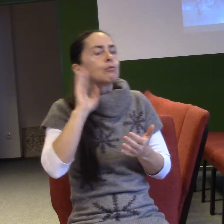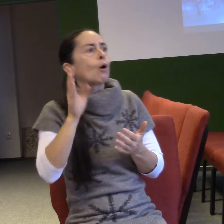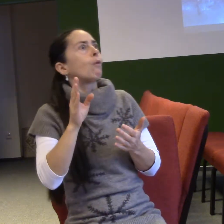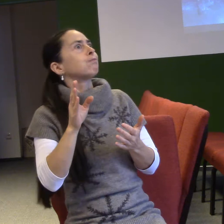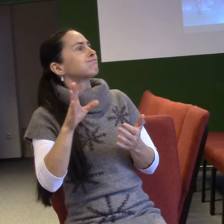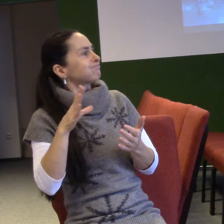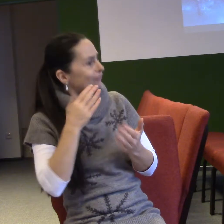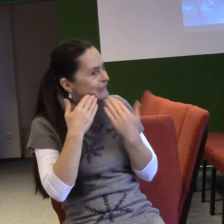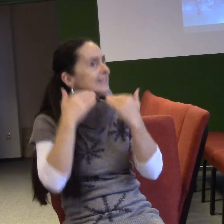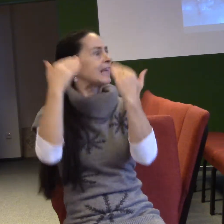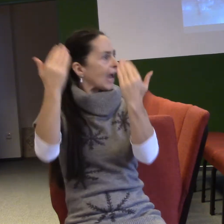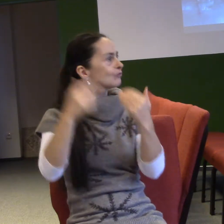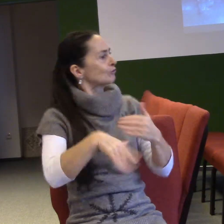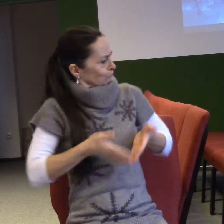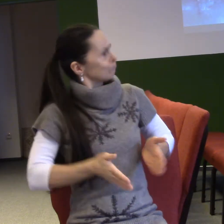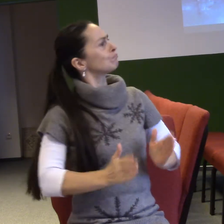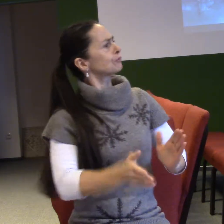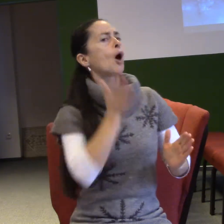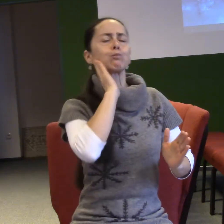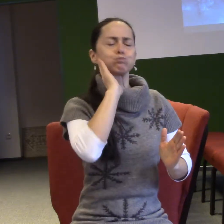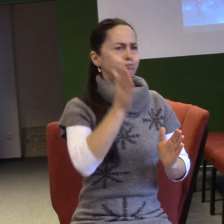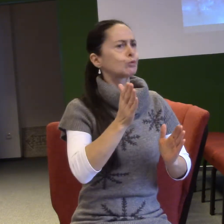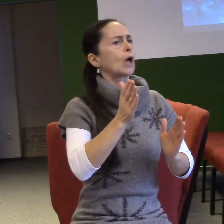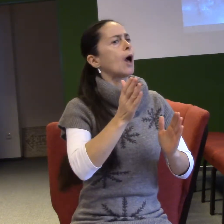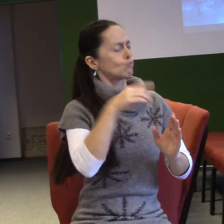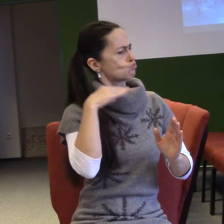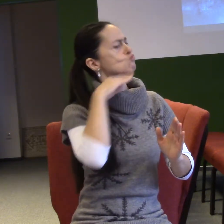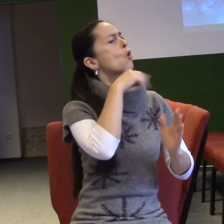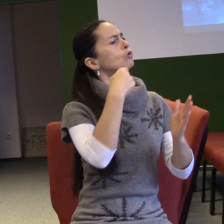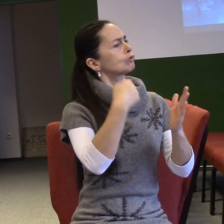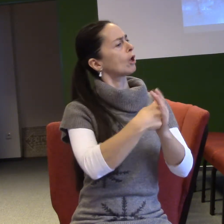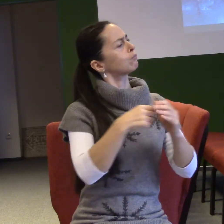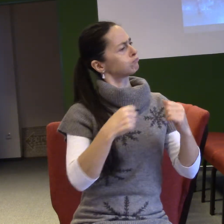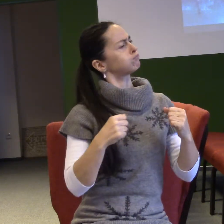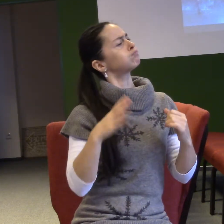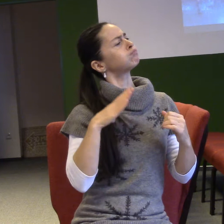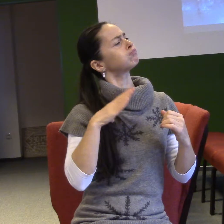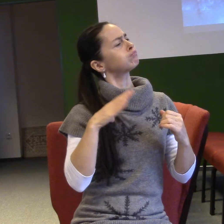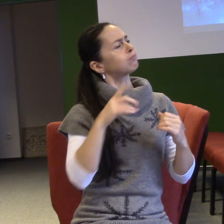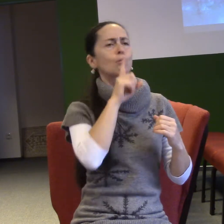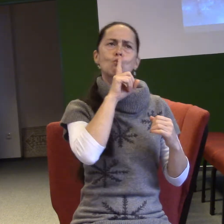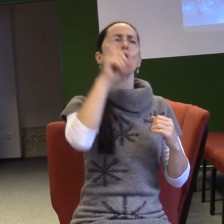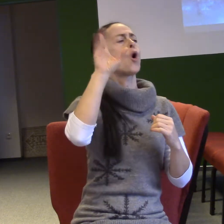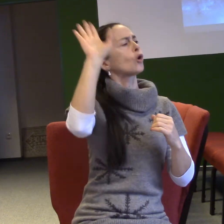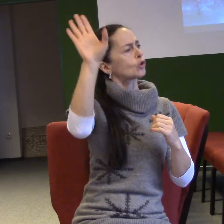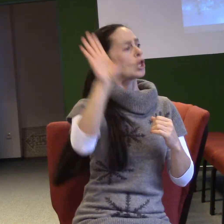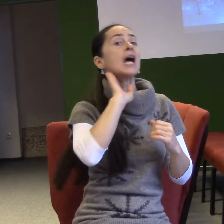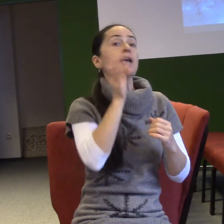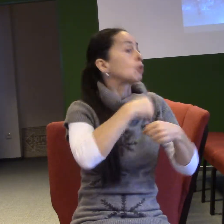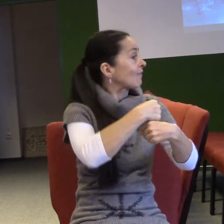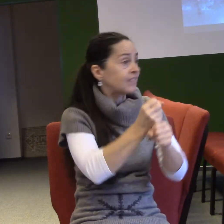Bude jedním z velkých božích mužů. Nedotme se nikdy vína ani opojného nápoje, ale duch svatý ho naplní